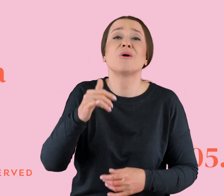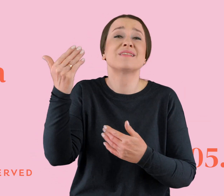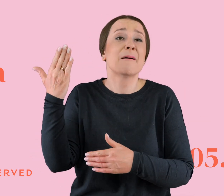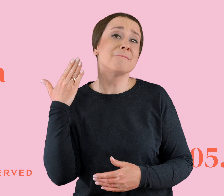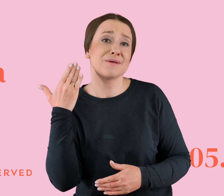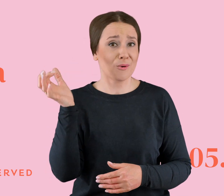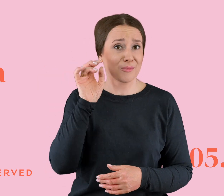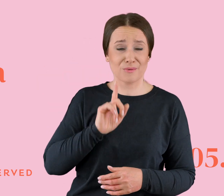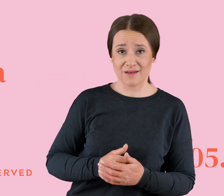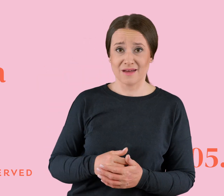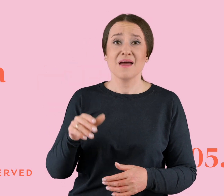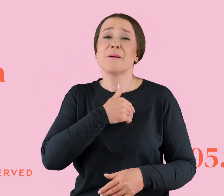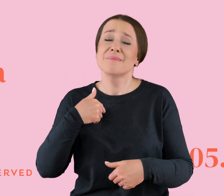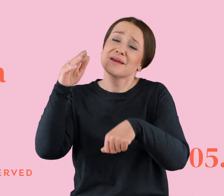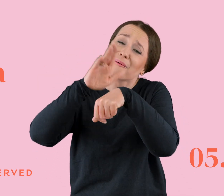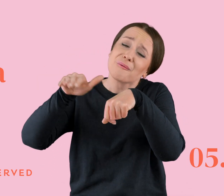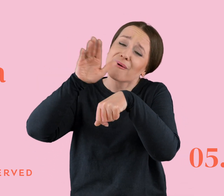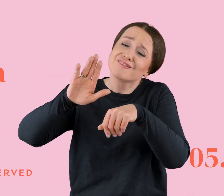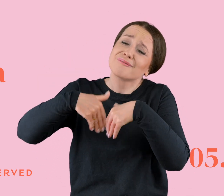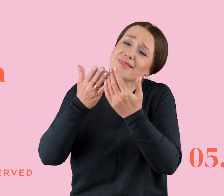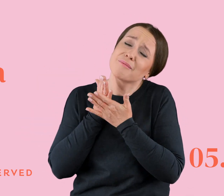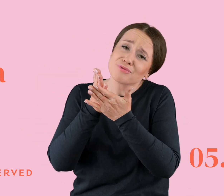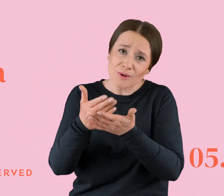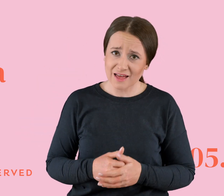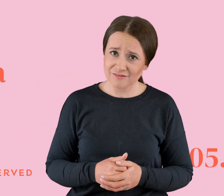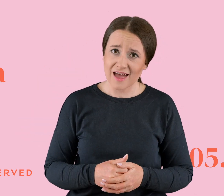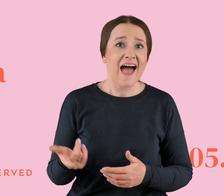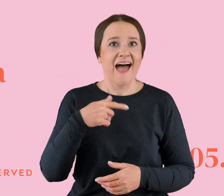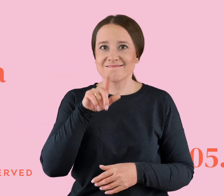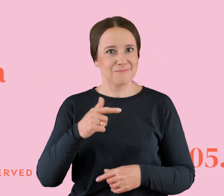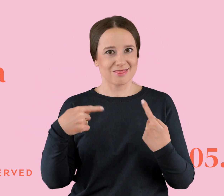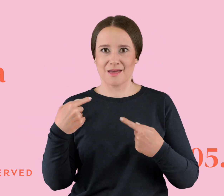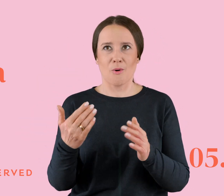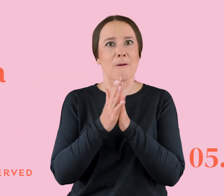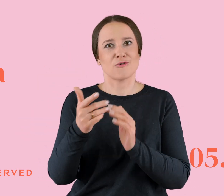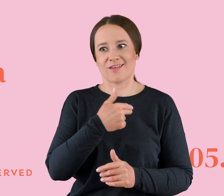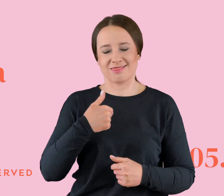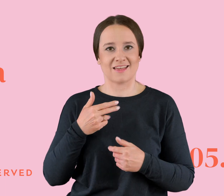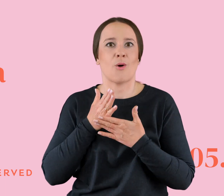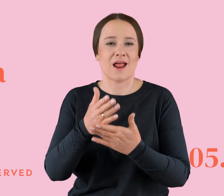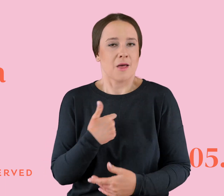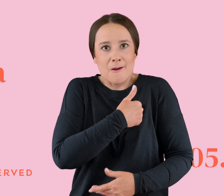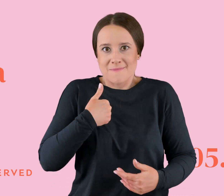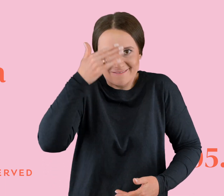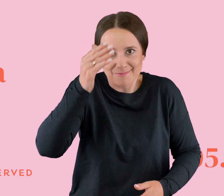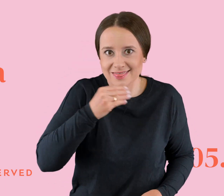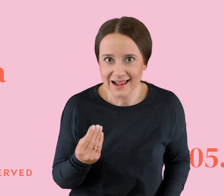robiłam, tak. I my ich głaszczemy i doradzamy. W ogóle nie proszeni o żadne rady, no bo my przecież wiemy najlepiej. No więc ja mu pomagałam we